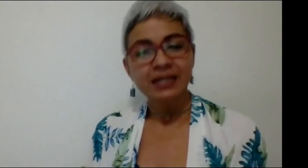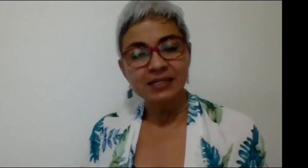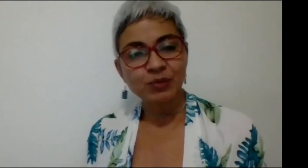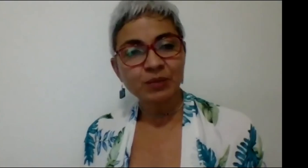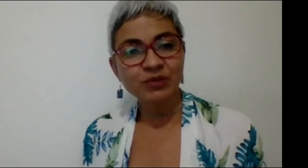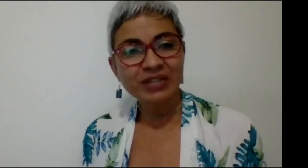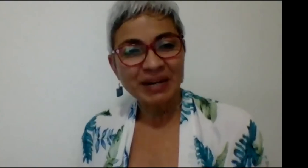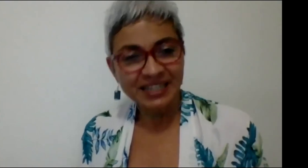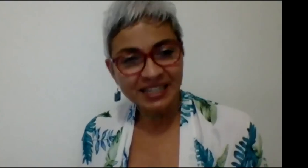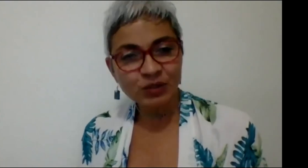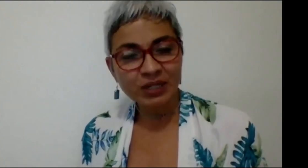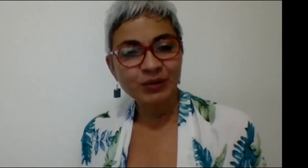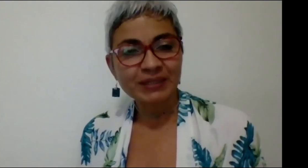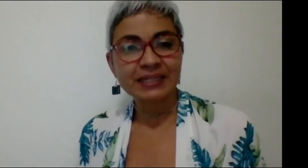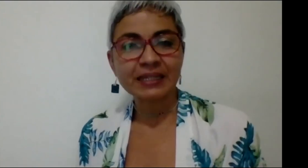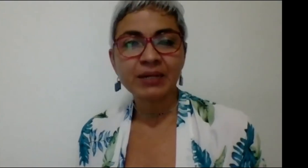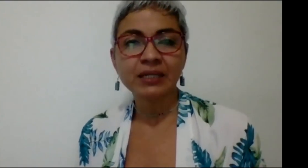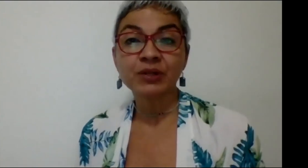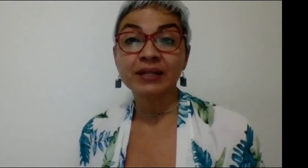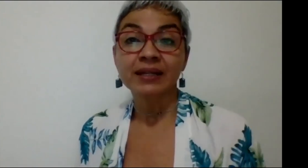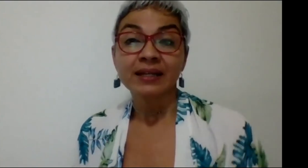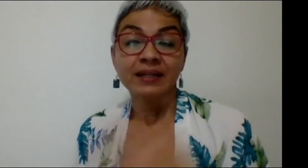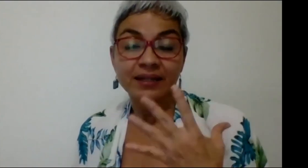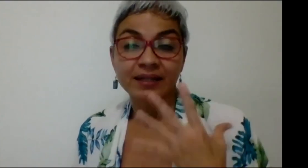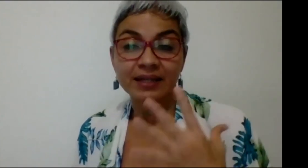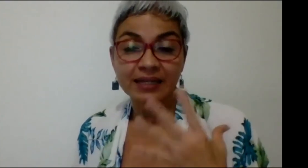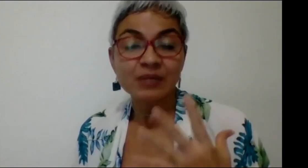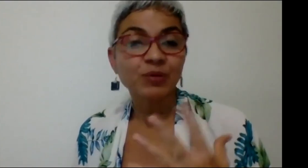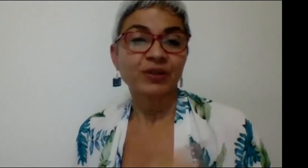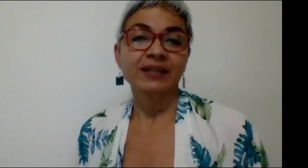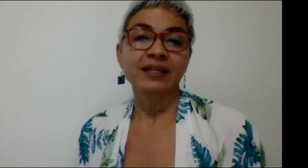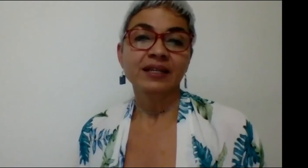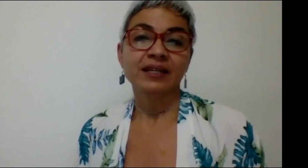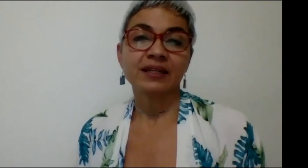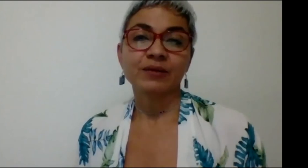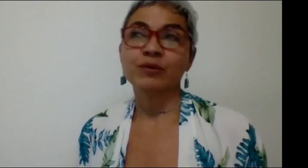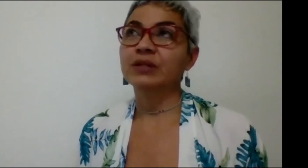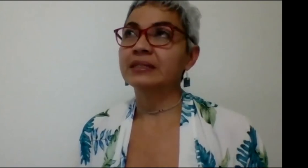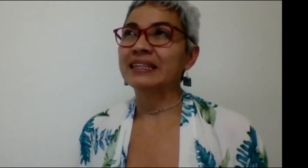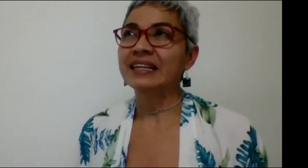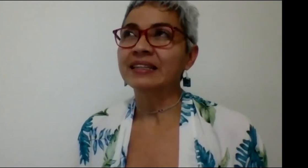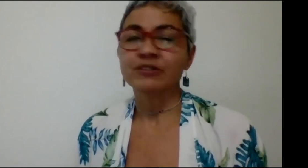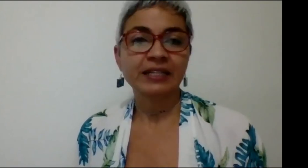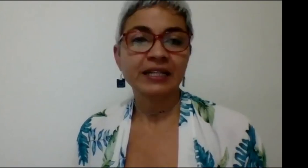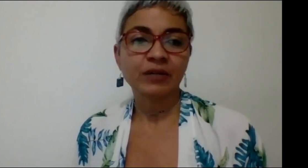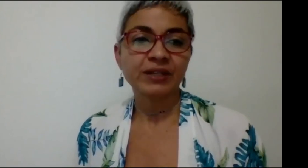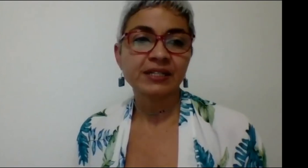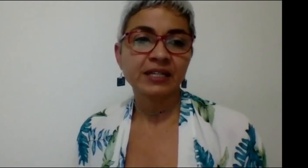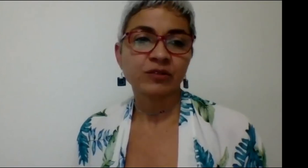si ponemos al banquillo a la Universidad del Valle, porque es importante. Uno dice, Día Internacional de las Lenguas de Señas.